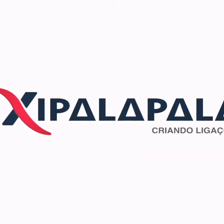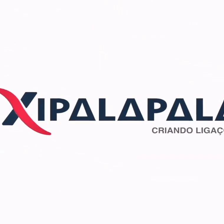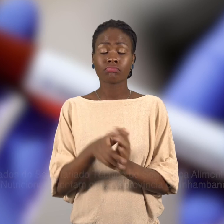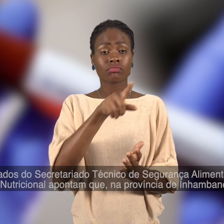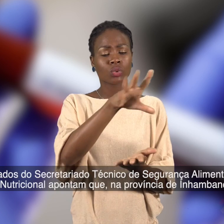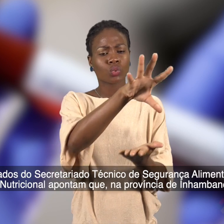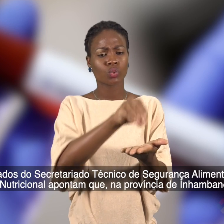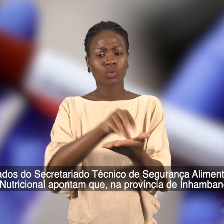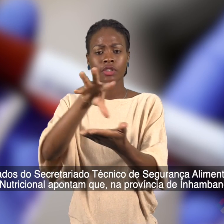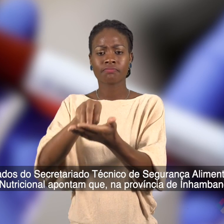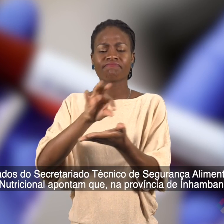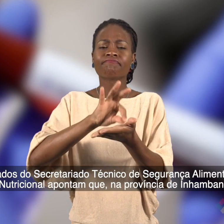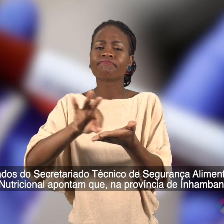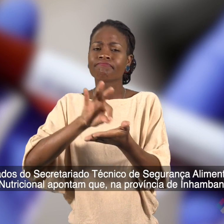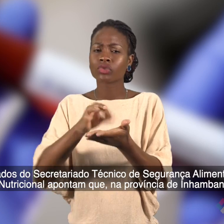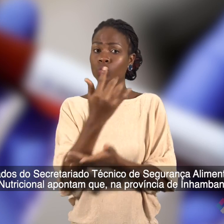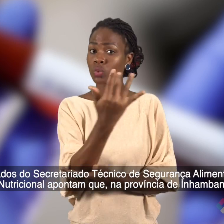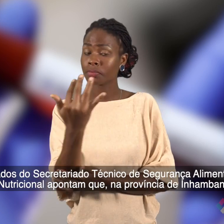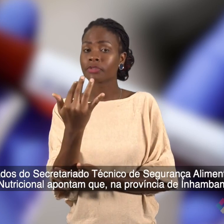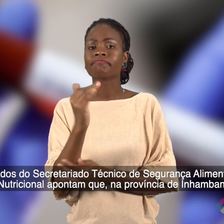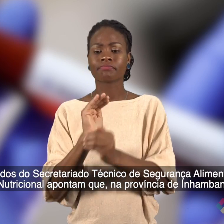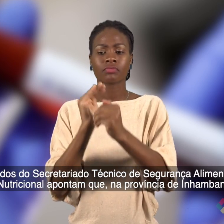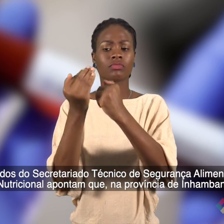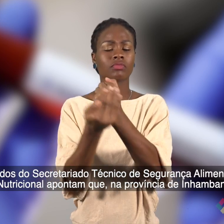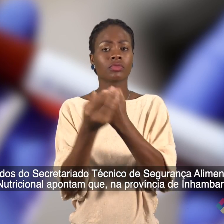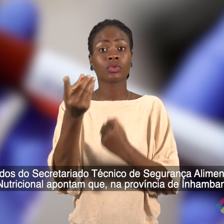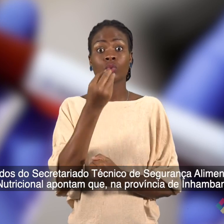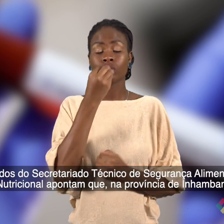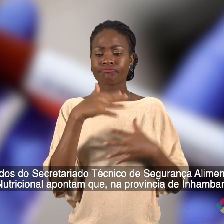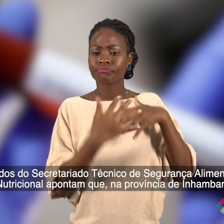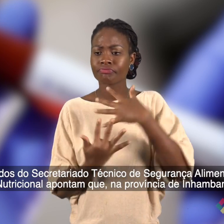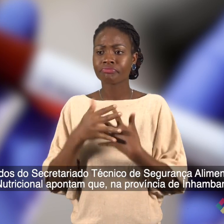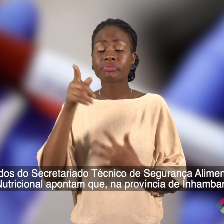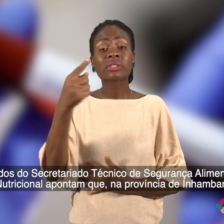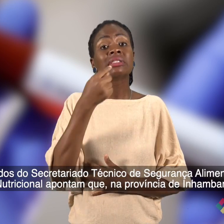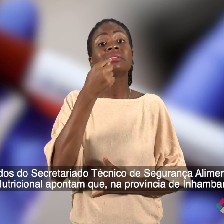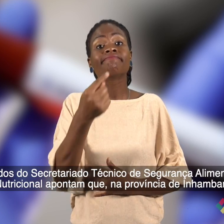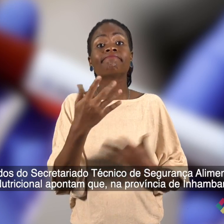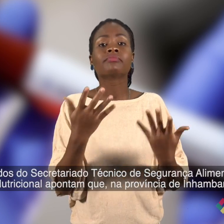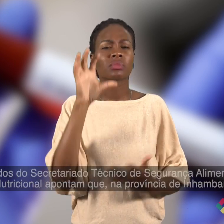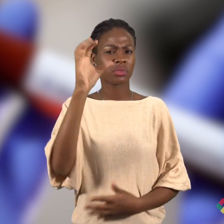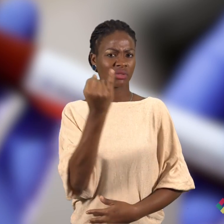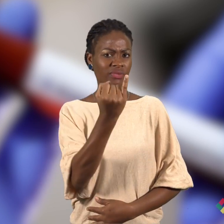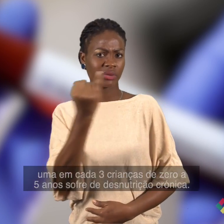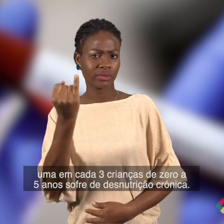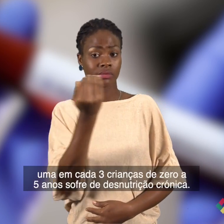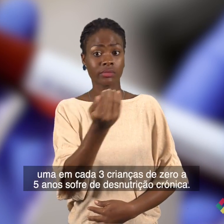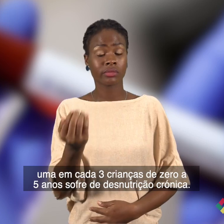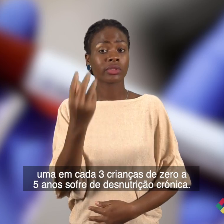Dados de Secretariado Técnico de Segurança Alimentar e Nutricional apontam que na província de Nhambani, uma em cada três